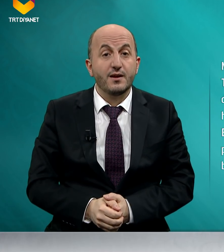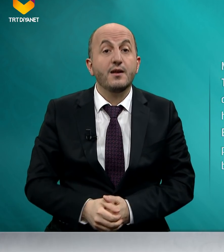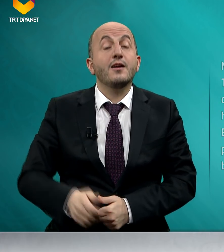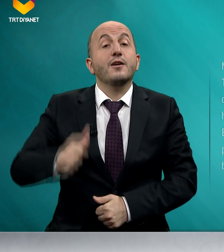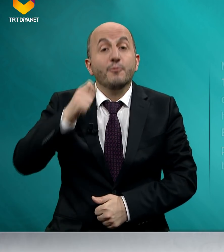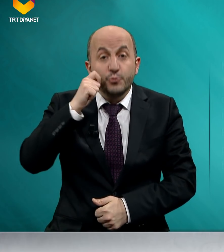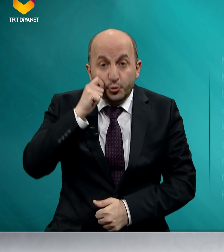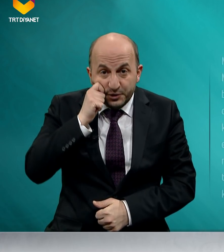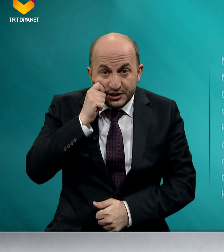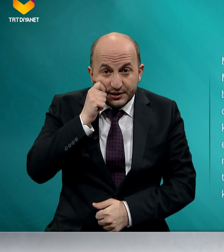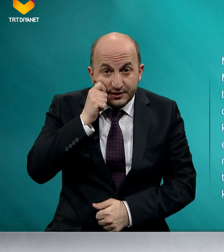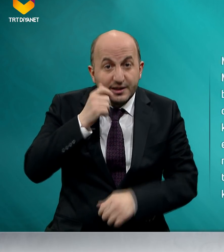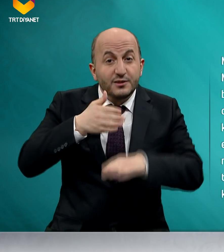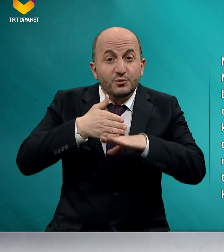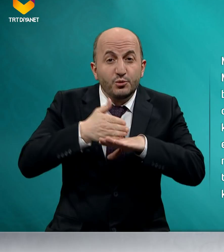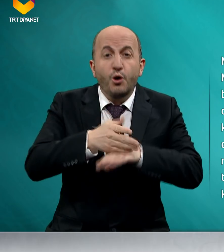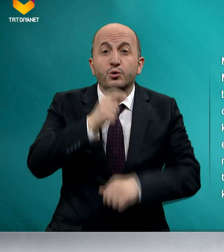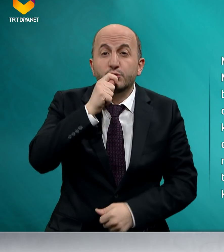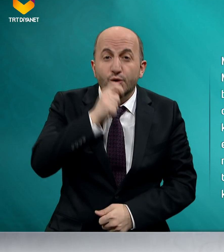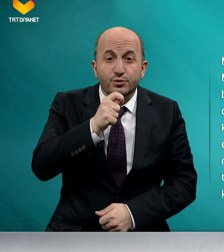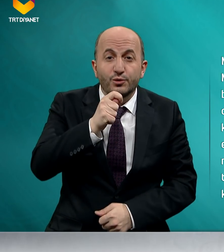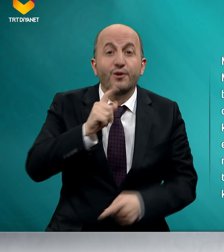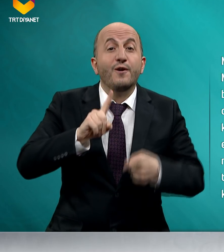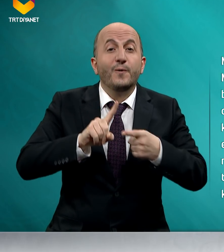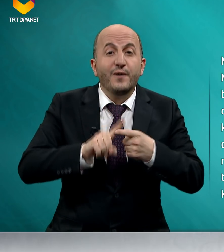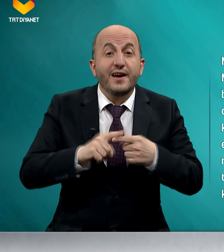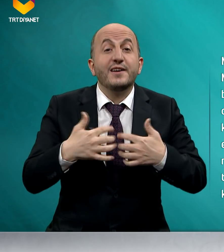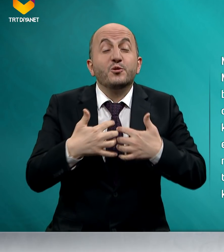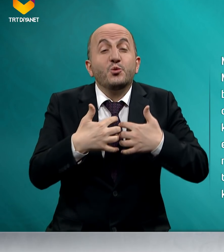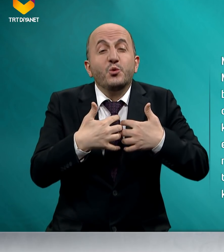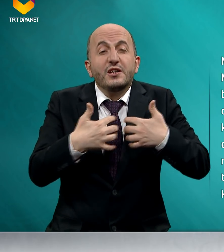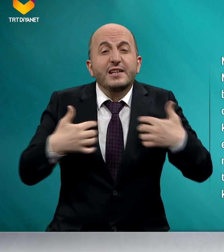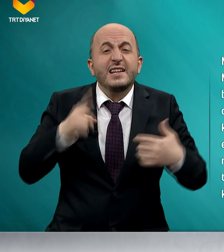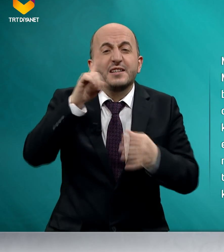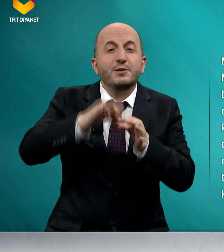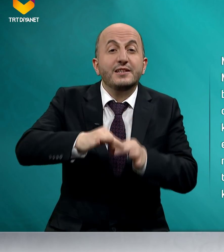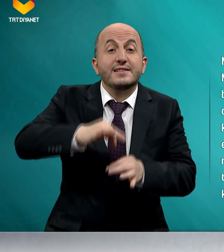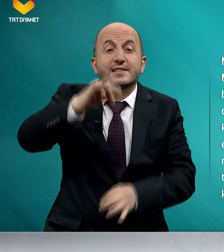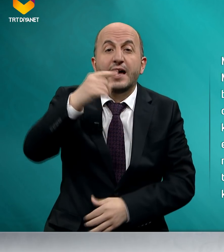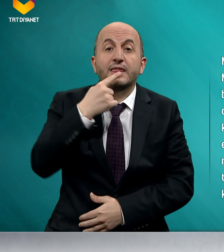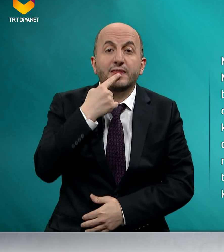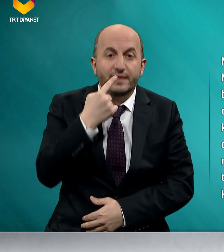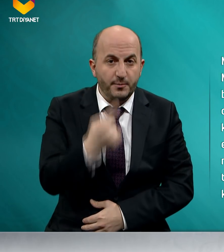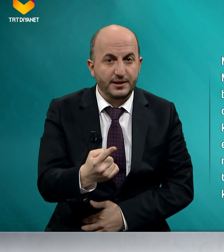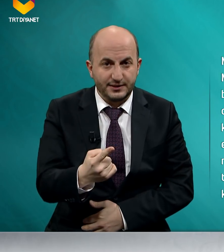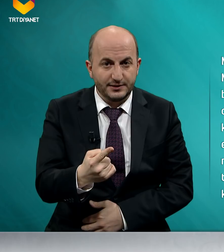Mümin, doğru sözlü ve güvenilir bir insan demektir.